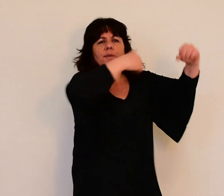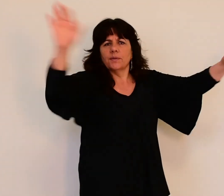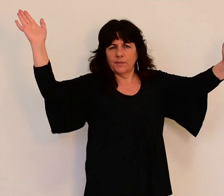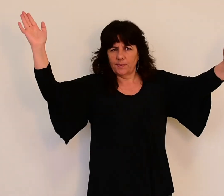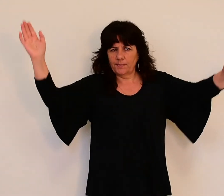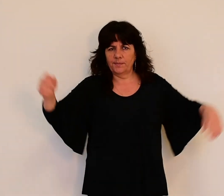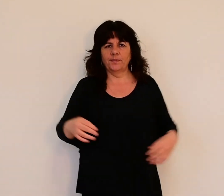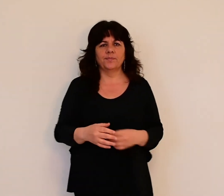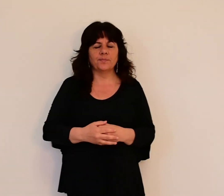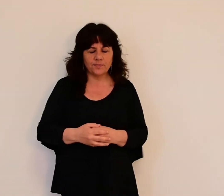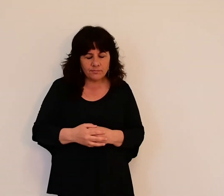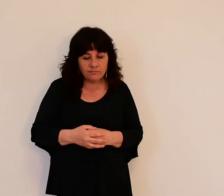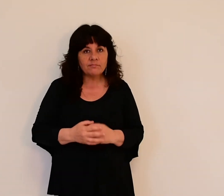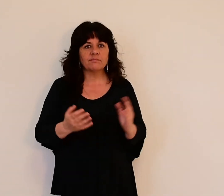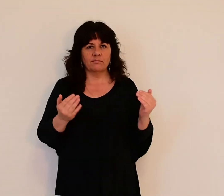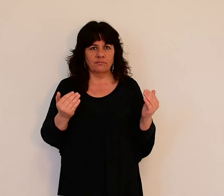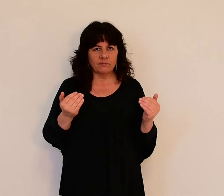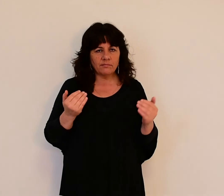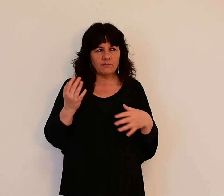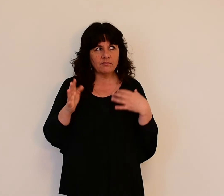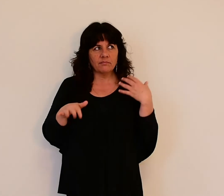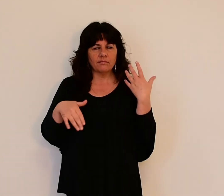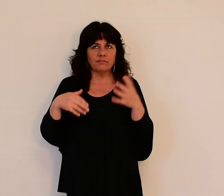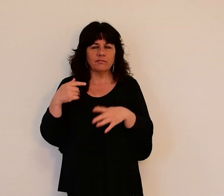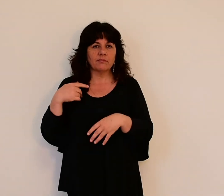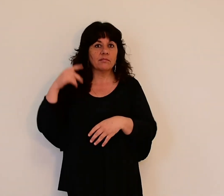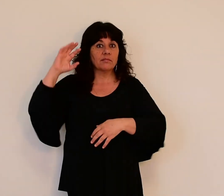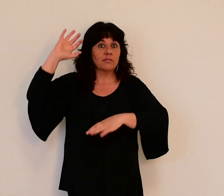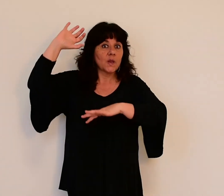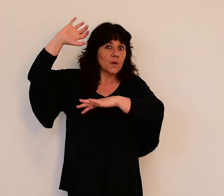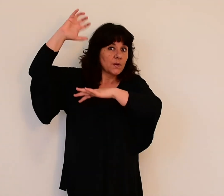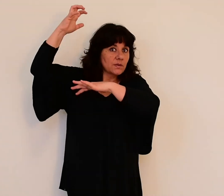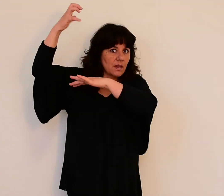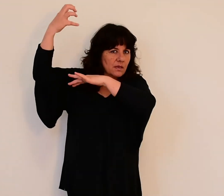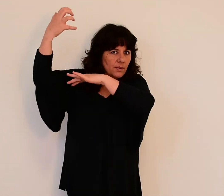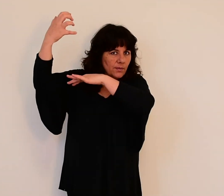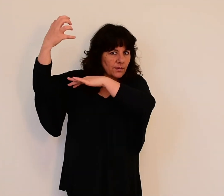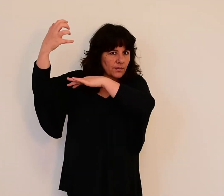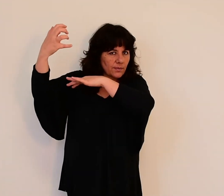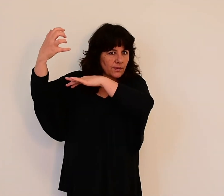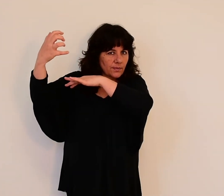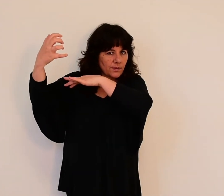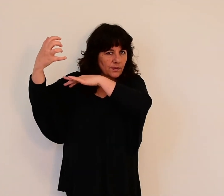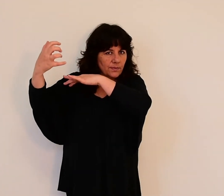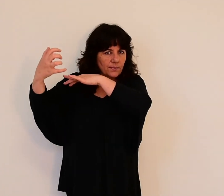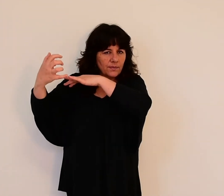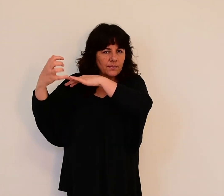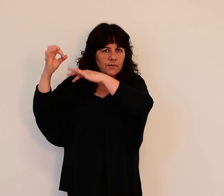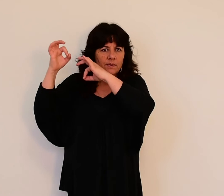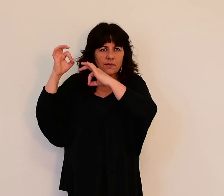Au coucher du soleil, un sommeil mystérieux tomba sur Abraham. Une sombre et